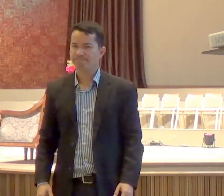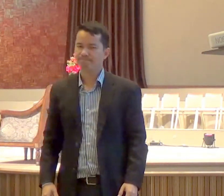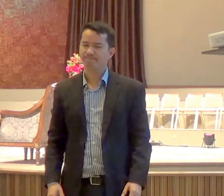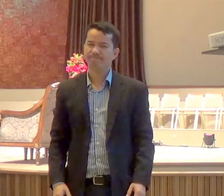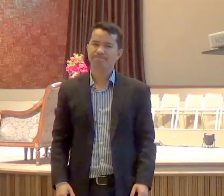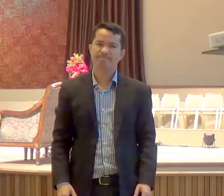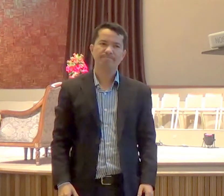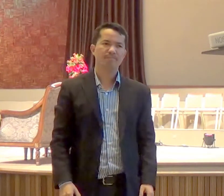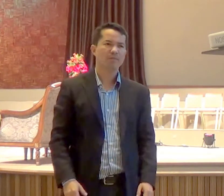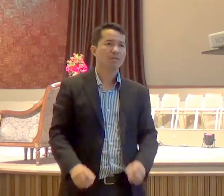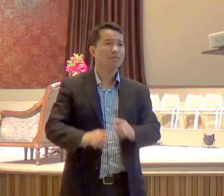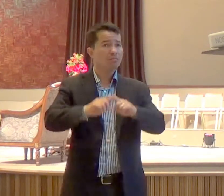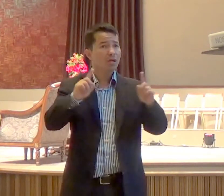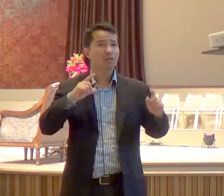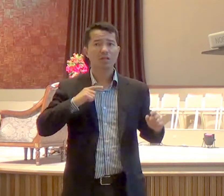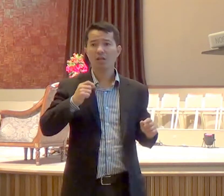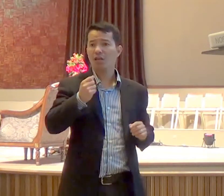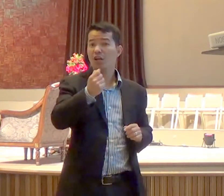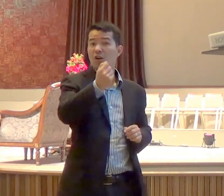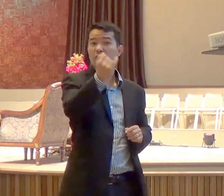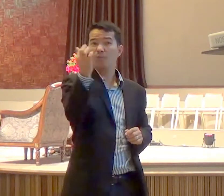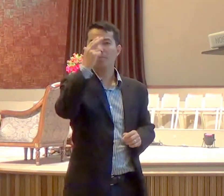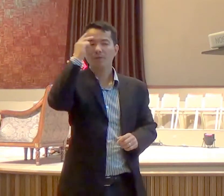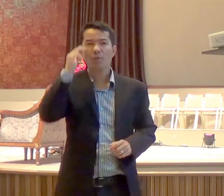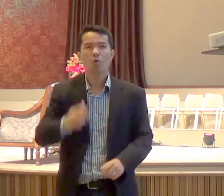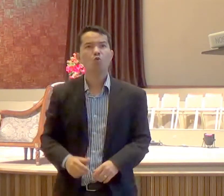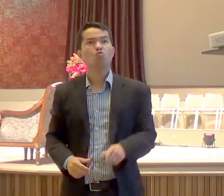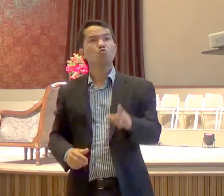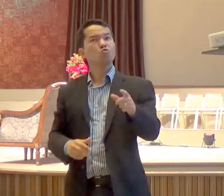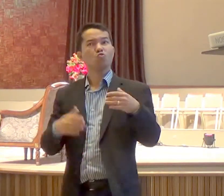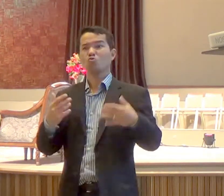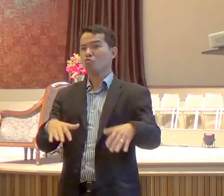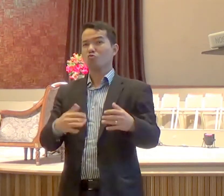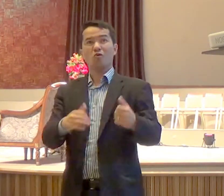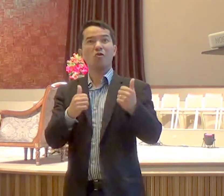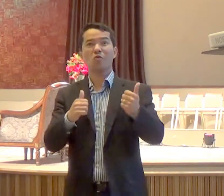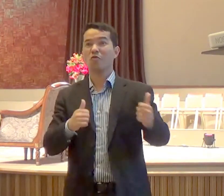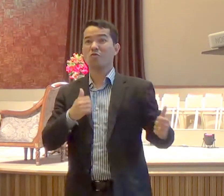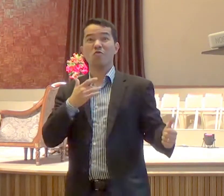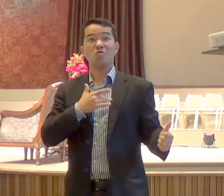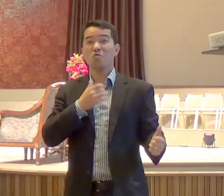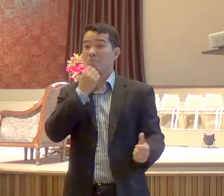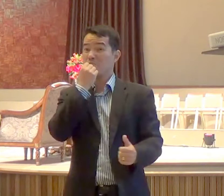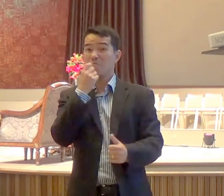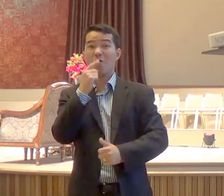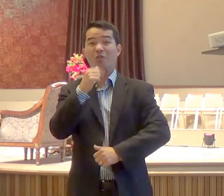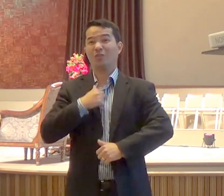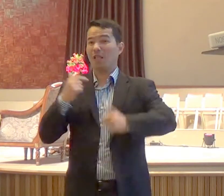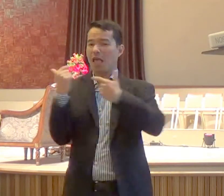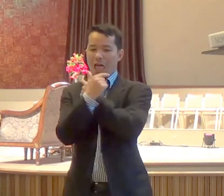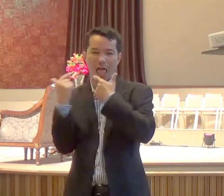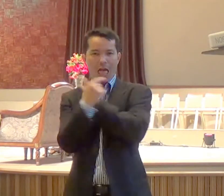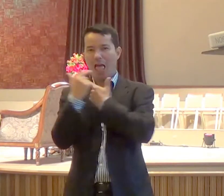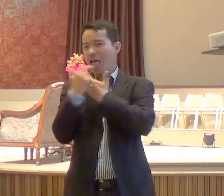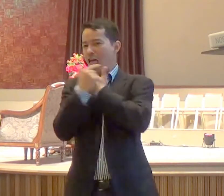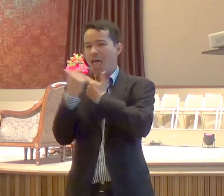e as pessoas dizem, que bênção, porque rir, que me matei, nossa que bênção e rir,